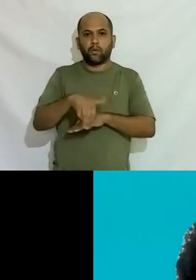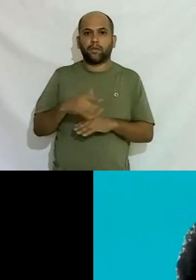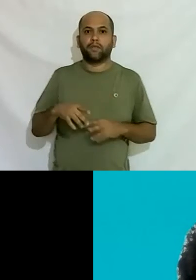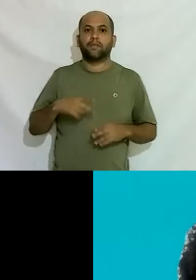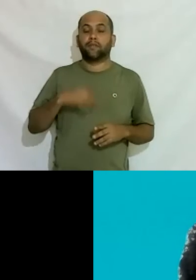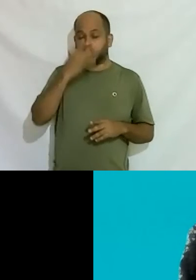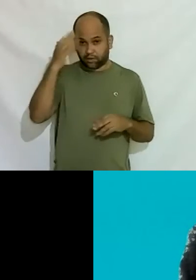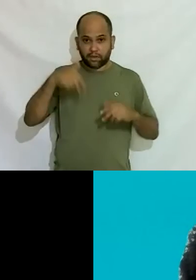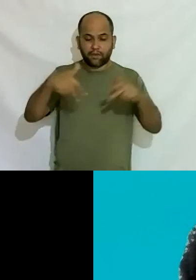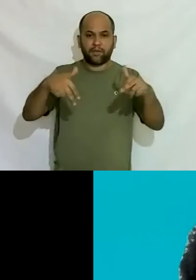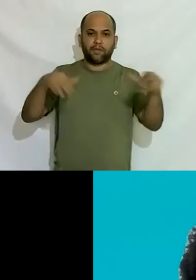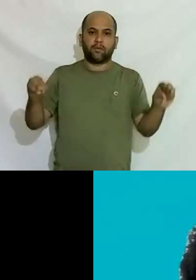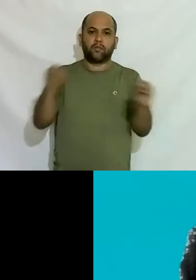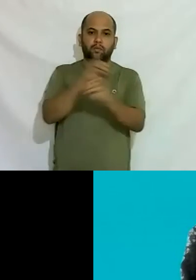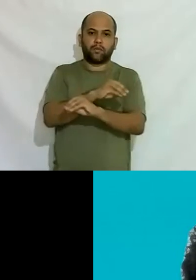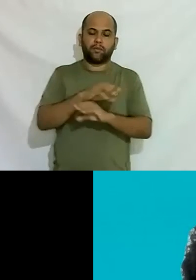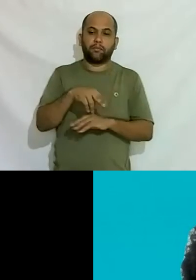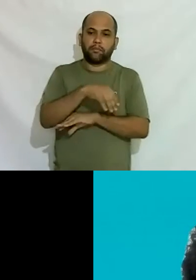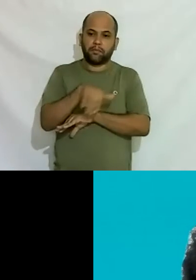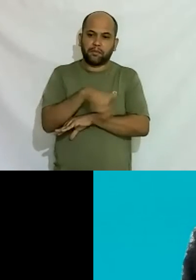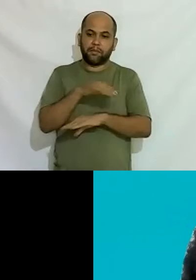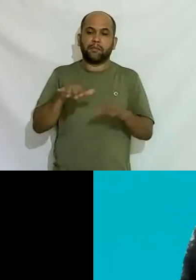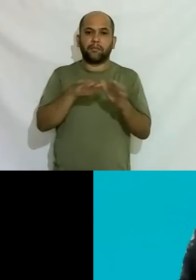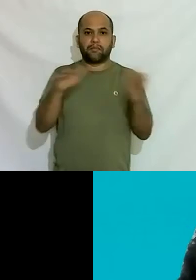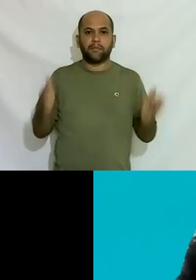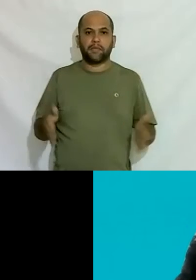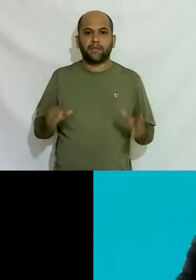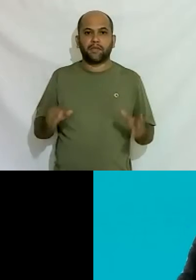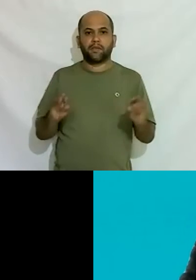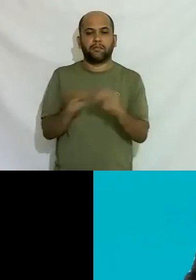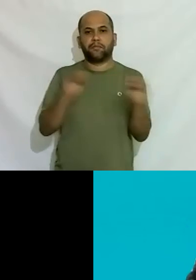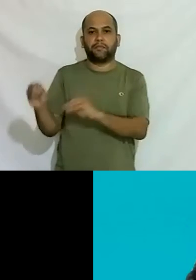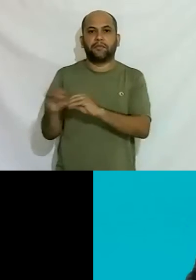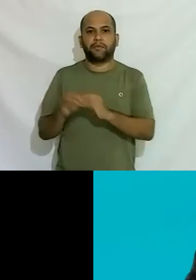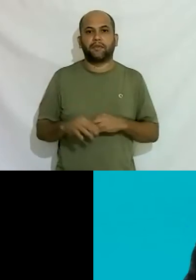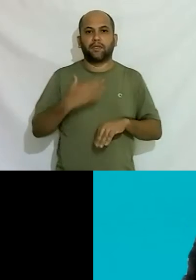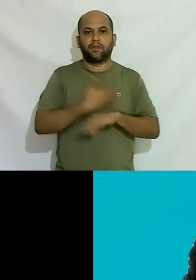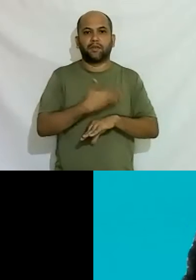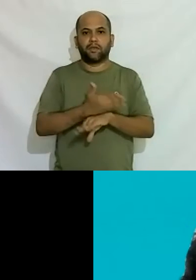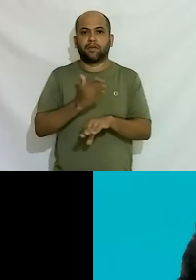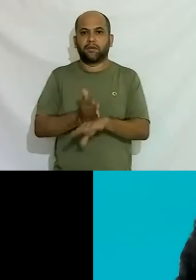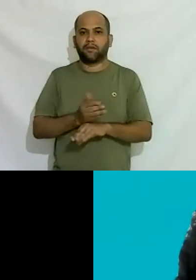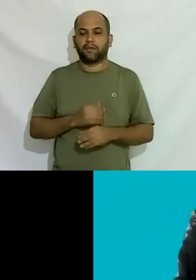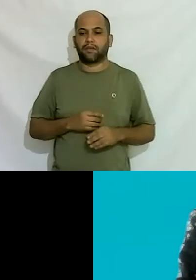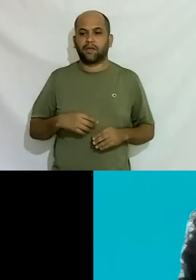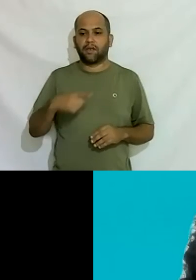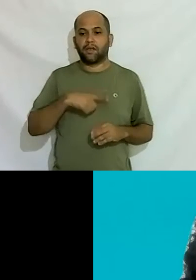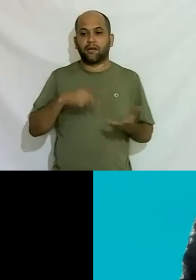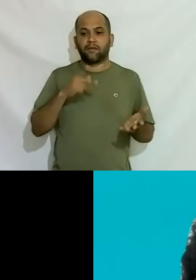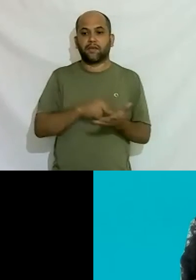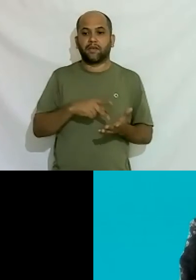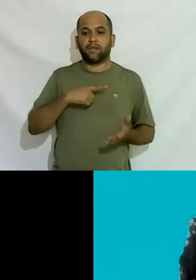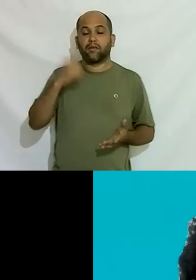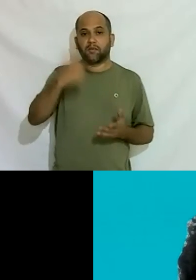e troca de mesa então isso existe é constante é o tempo inteiro mas eu realmente tenho mais terramutas para